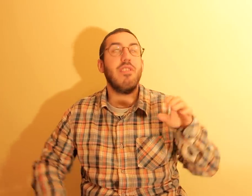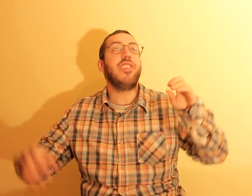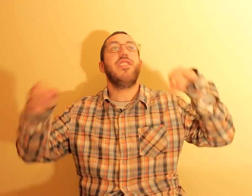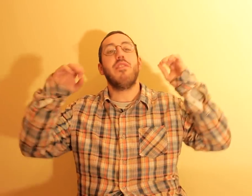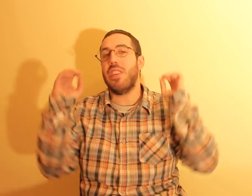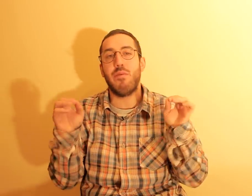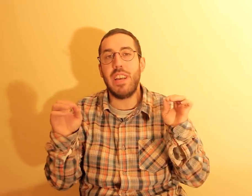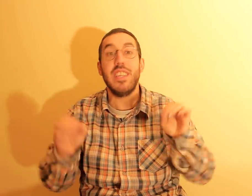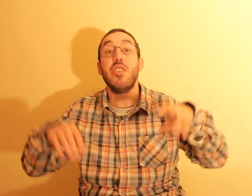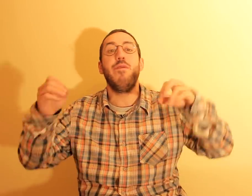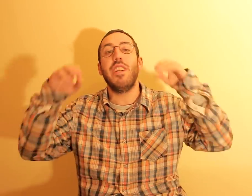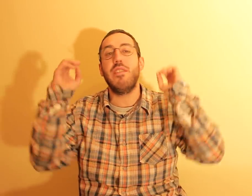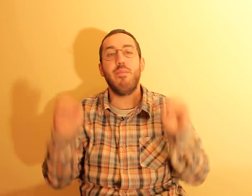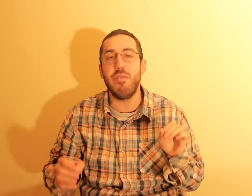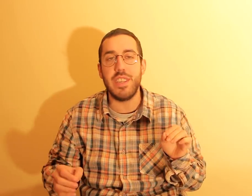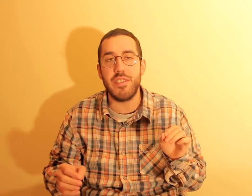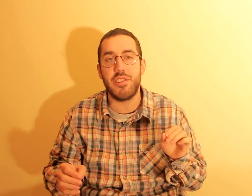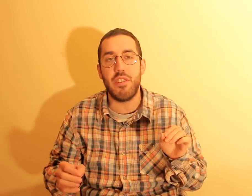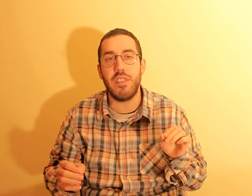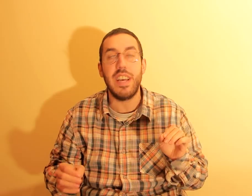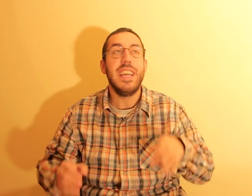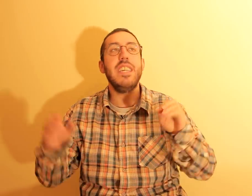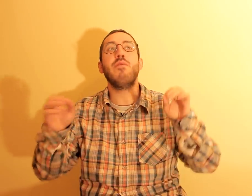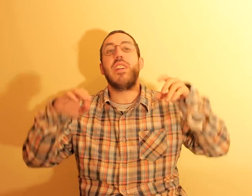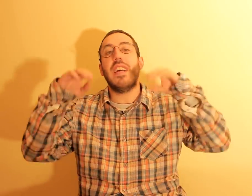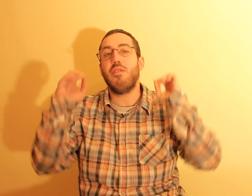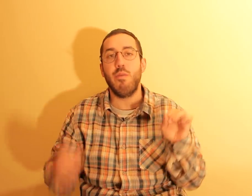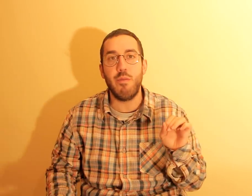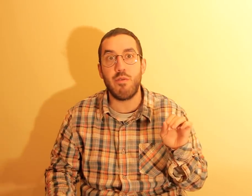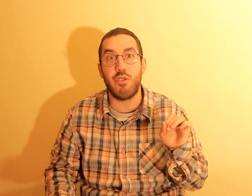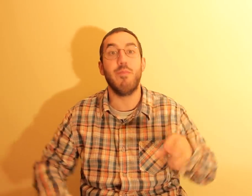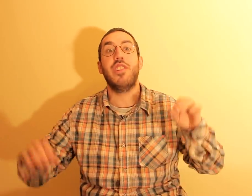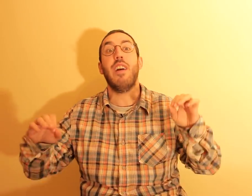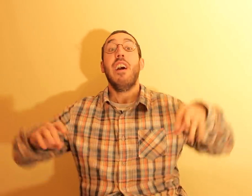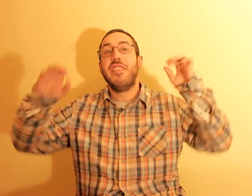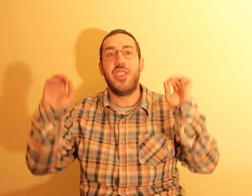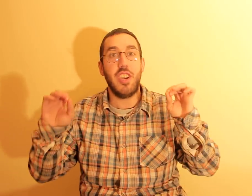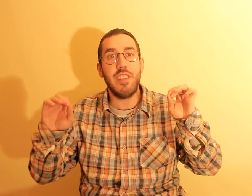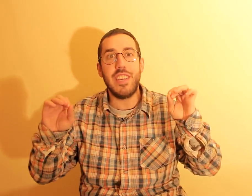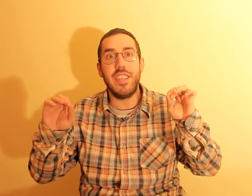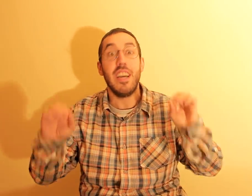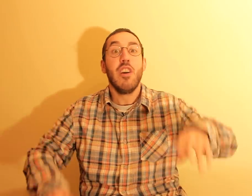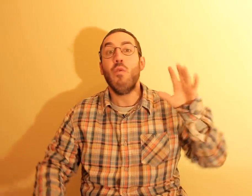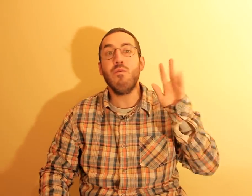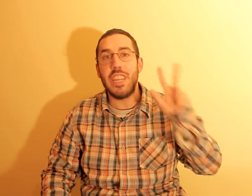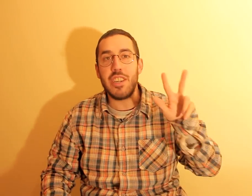toda a gente ia gozar com ela. Ia sofrer de bullying na escola, iam tratá-la como um monstro. Mas não, nasceu na Índia com 3